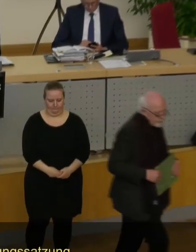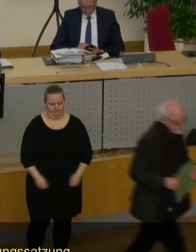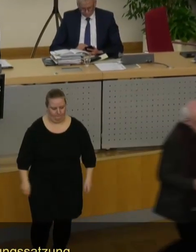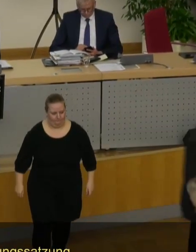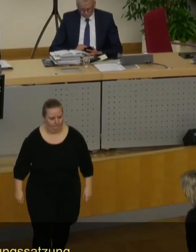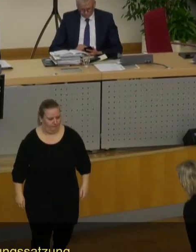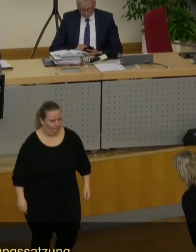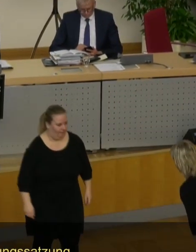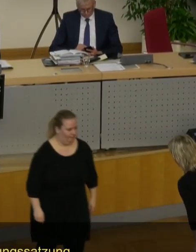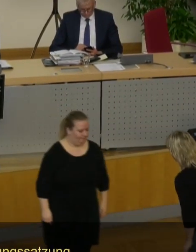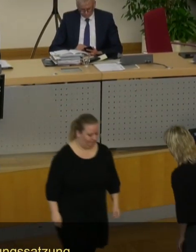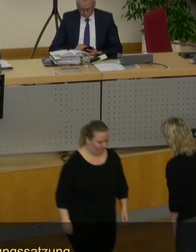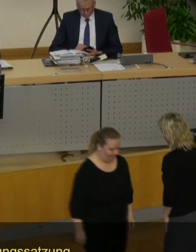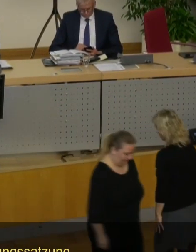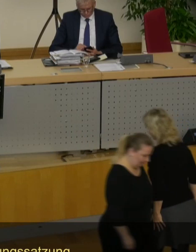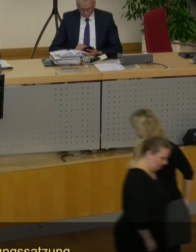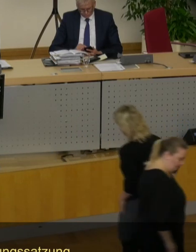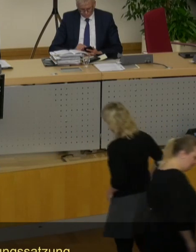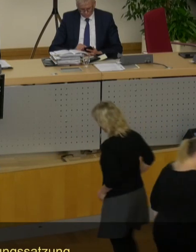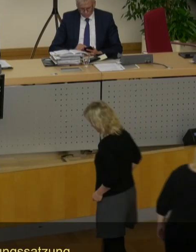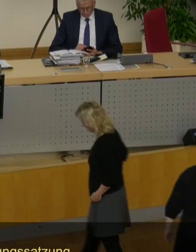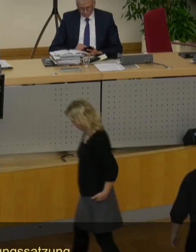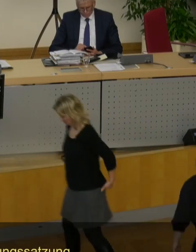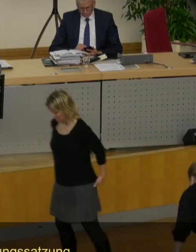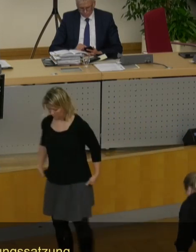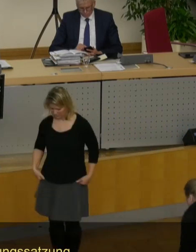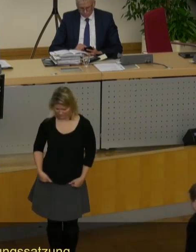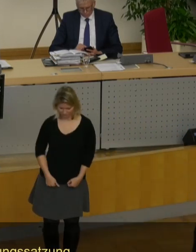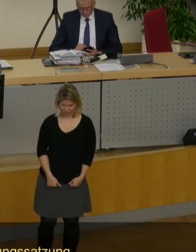Nächste Wortmeldung, Herr Kielke und dann Herr Dr. Brauns.